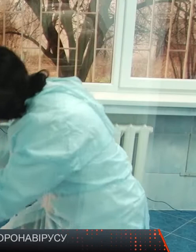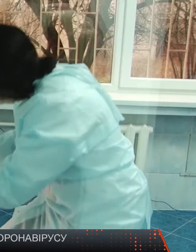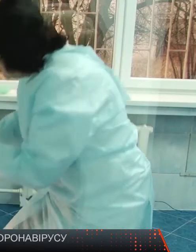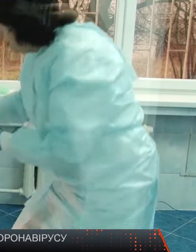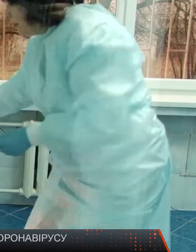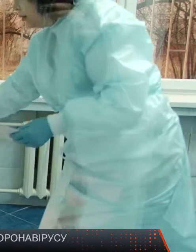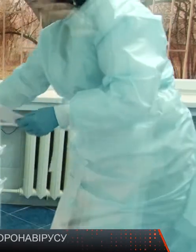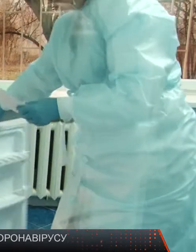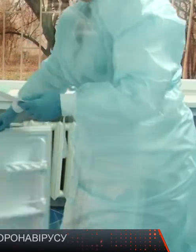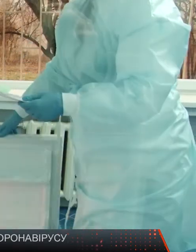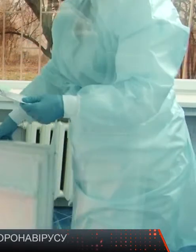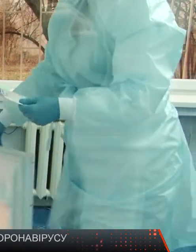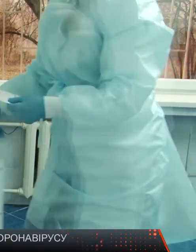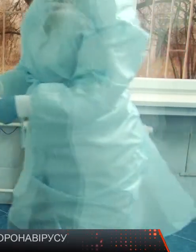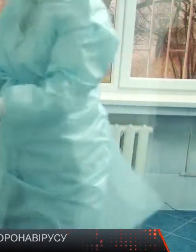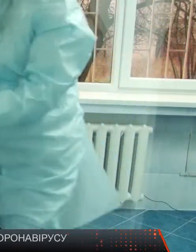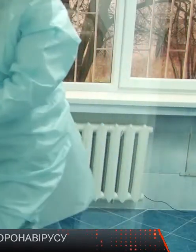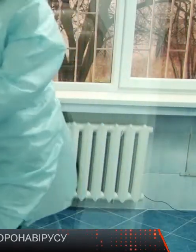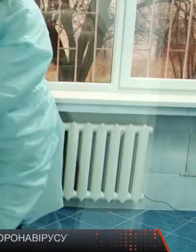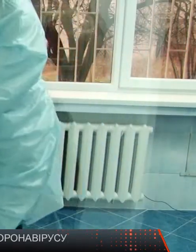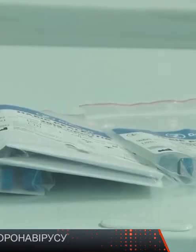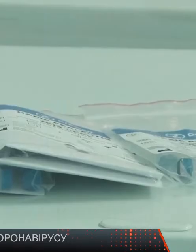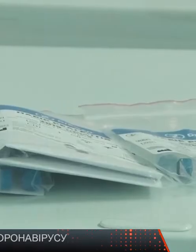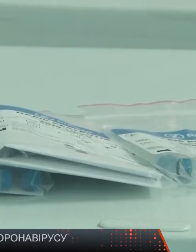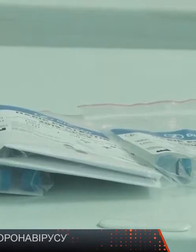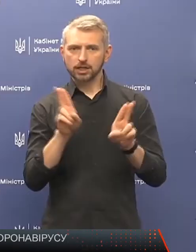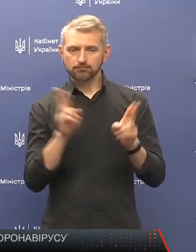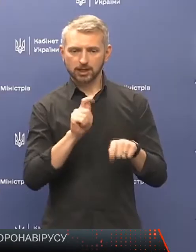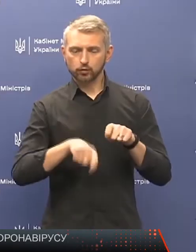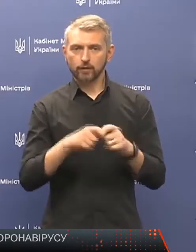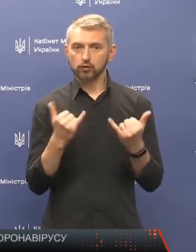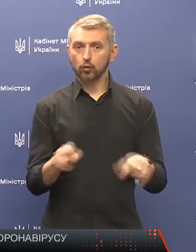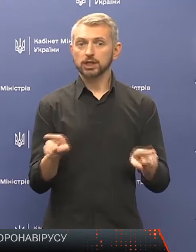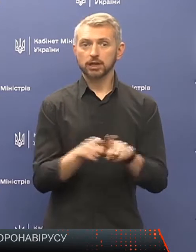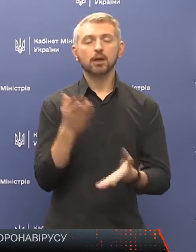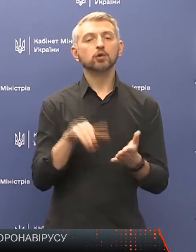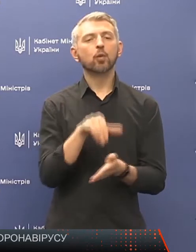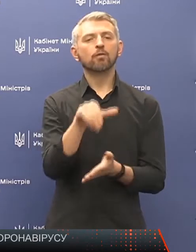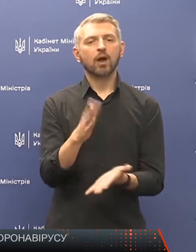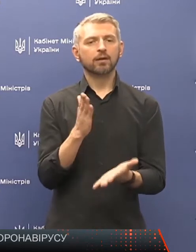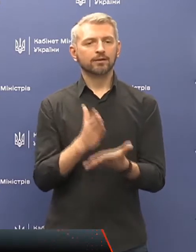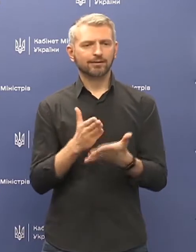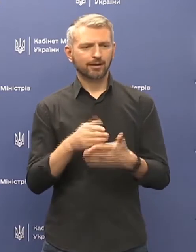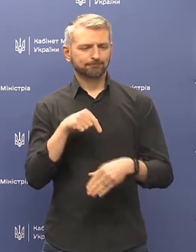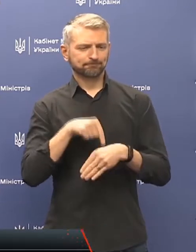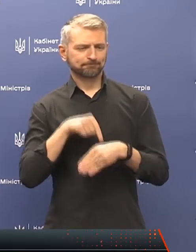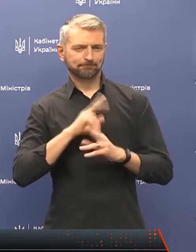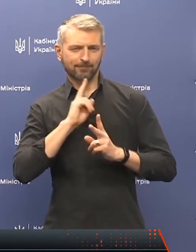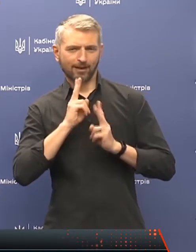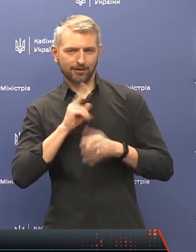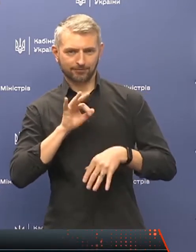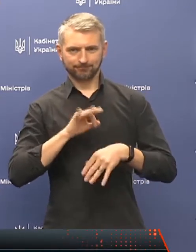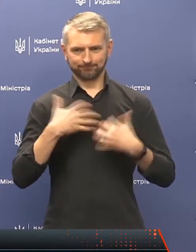Ляшко розповів, які алгоритми тестування на коронавірусну хворобу станом на сьогодні. Якщо у вас є певні симптоми, які свідчать про